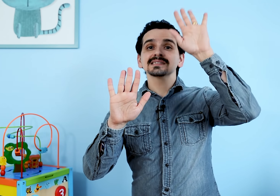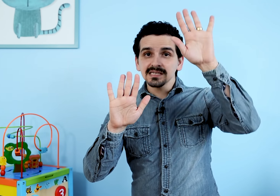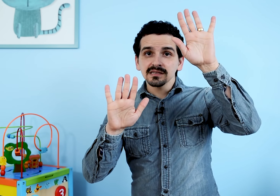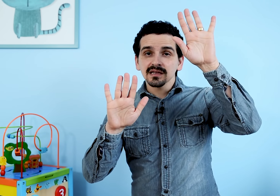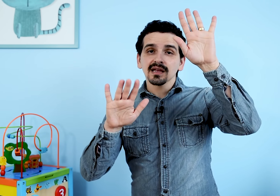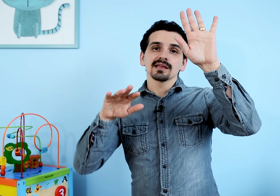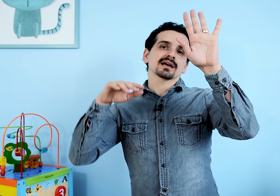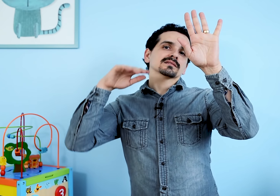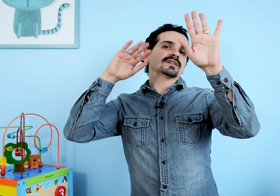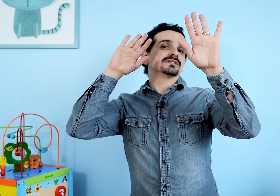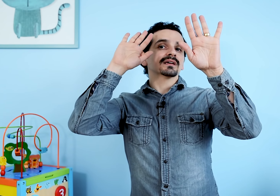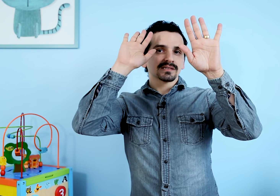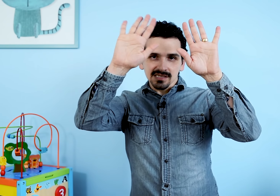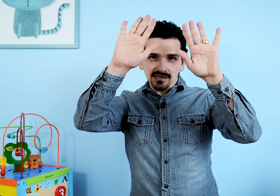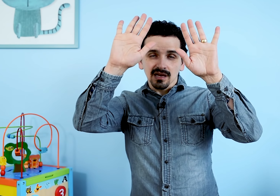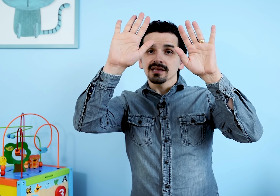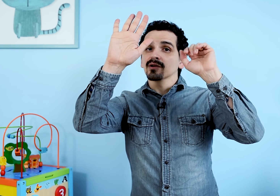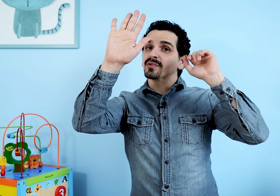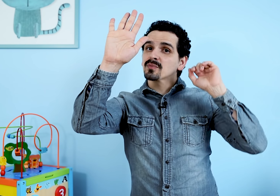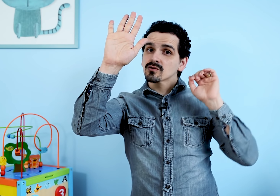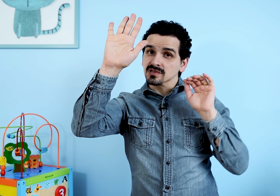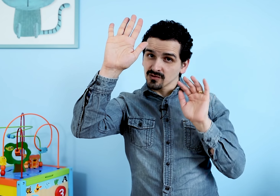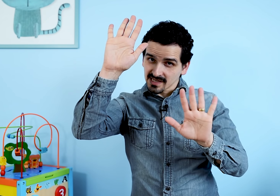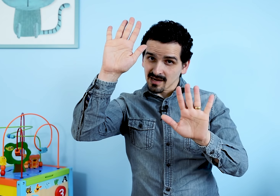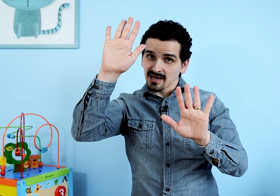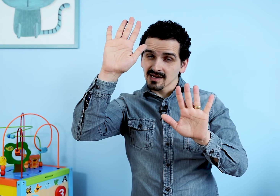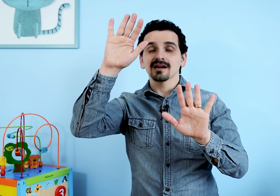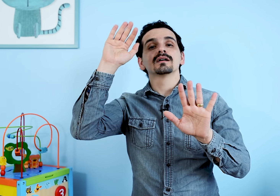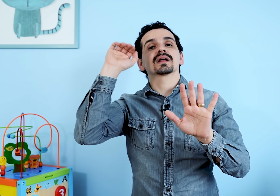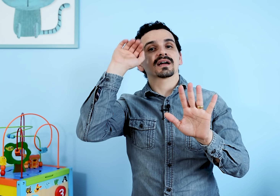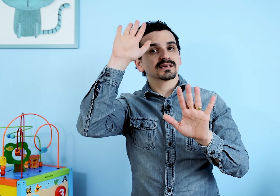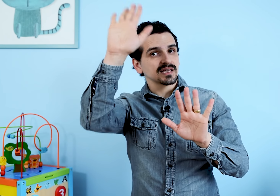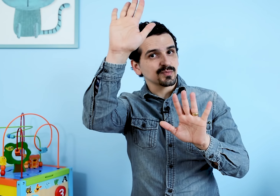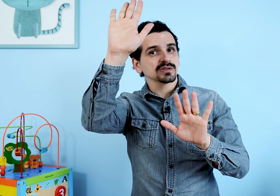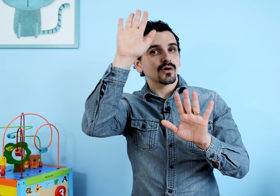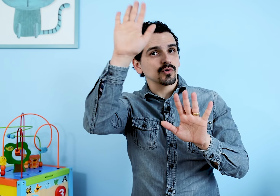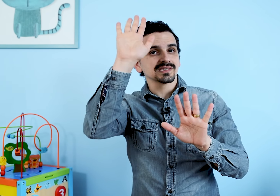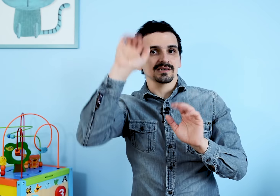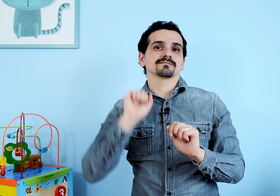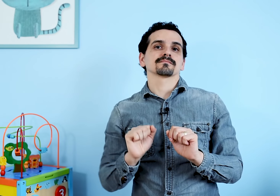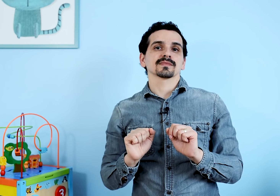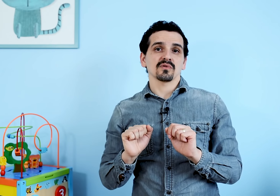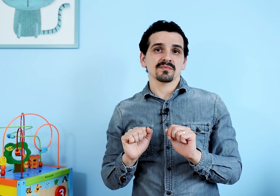sim, e a criança vai dizer sim. E aí, eu repito a pergunta. Você quer banana? Para que a criança responda o sim, novamente.